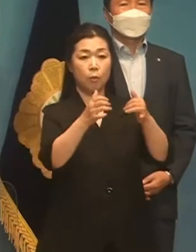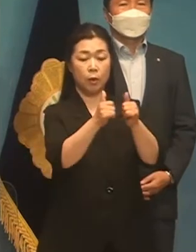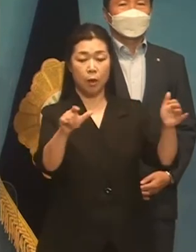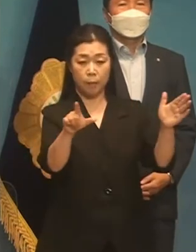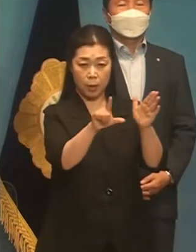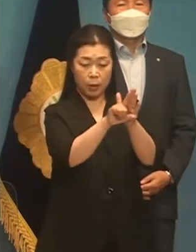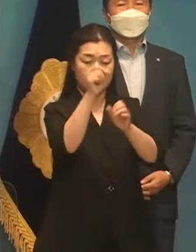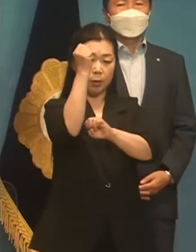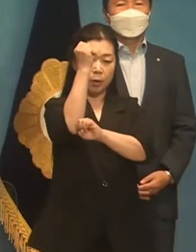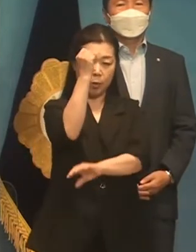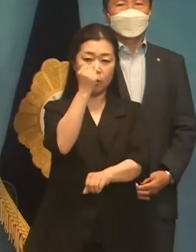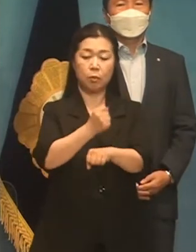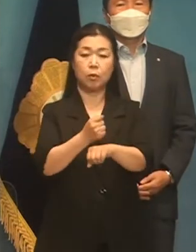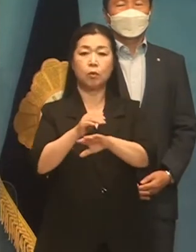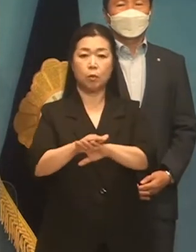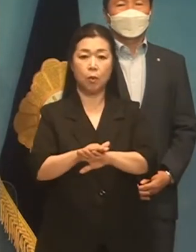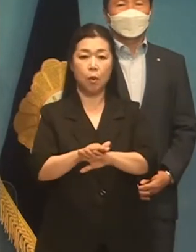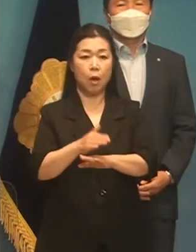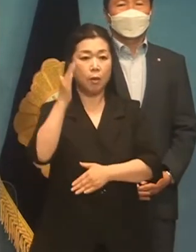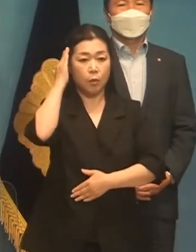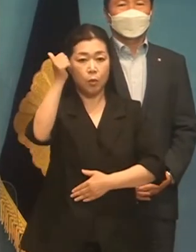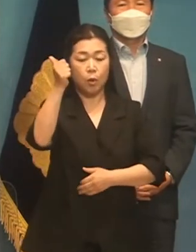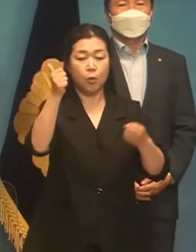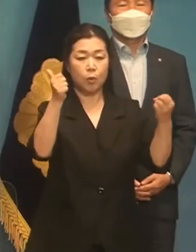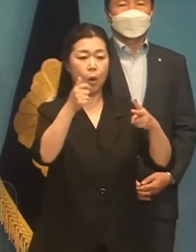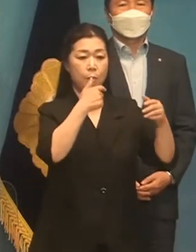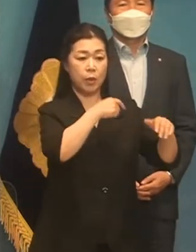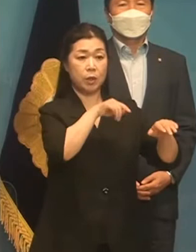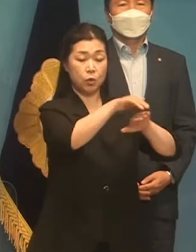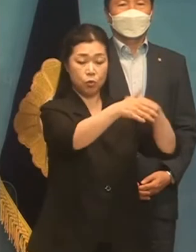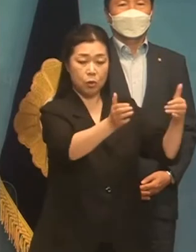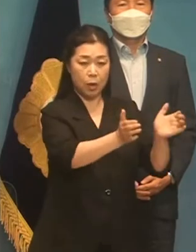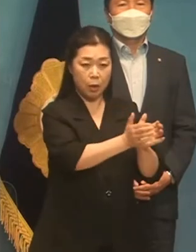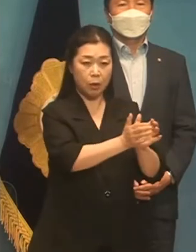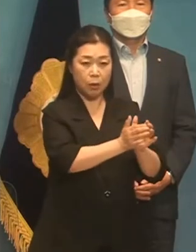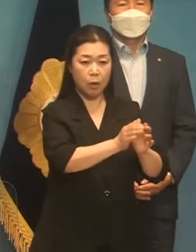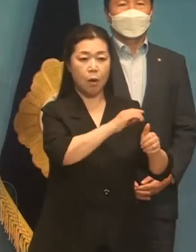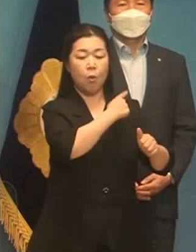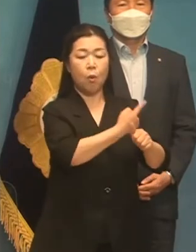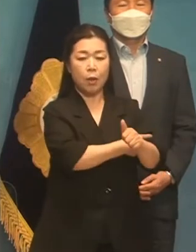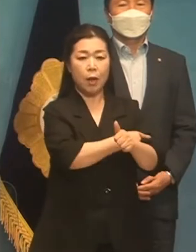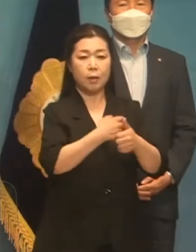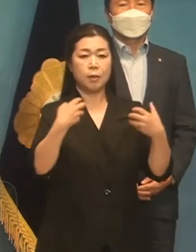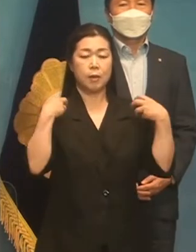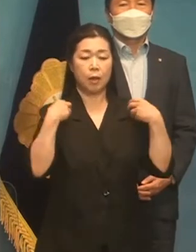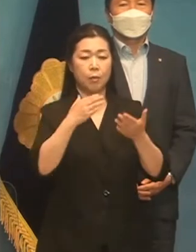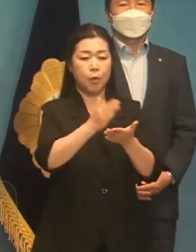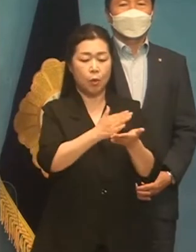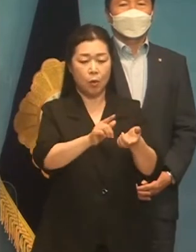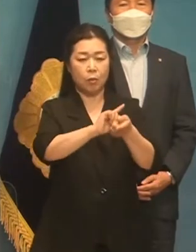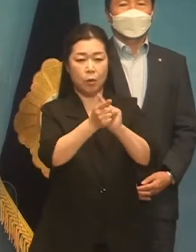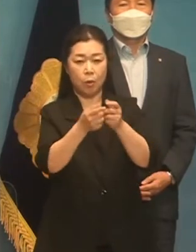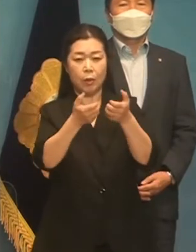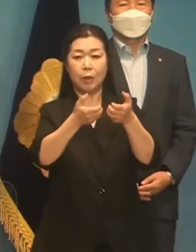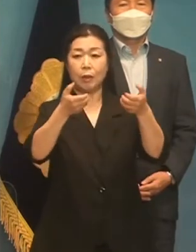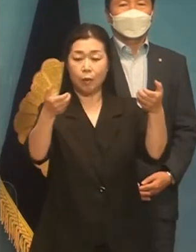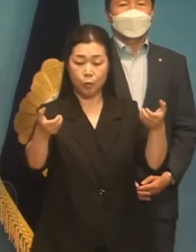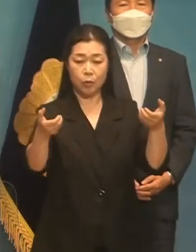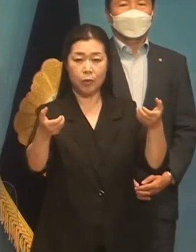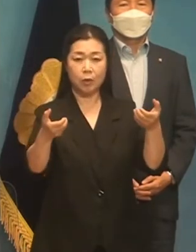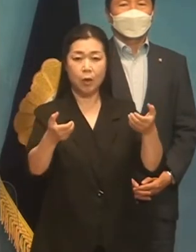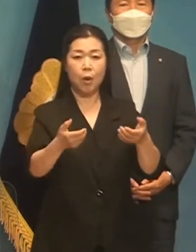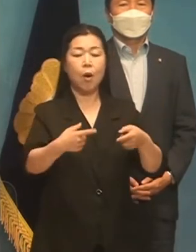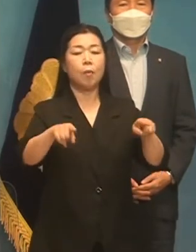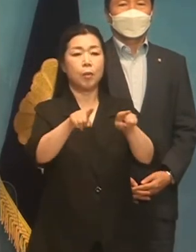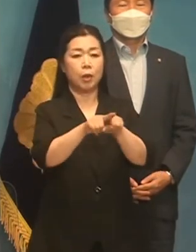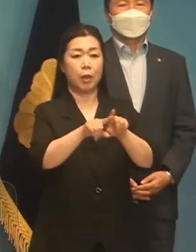믿음을 바탕으로 대통령만 민당이 권한과 책임을 나누며 함께 걷는 공동직권 시스템이 필요합니다.